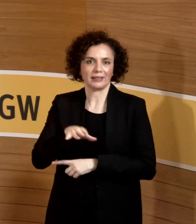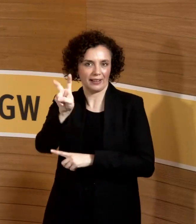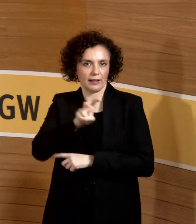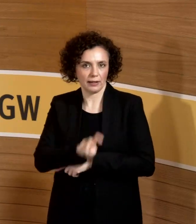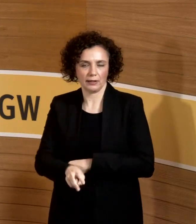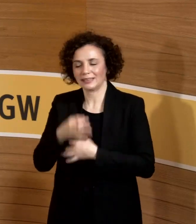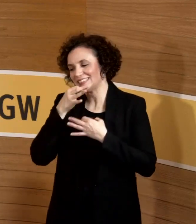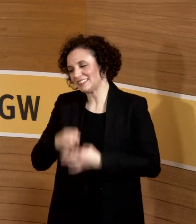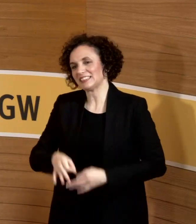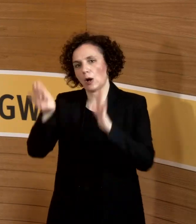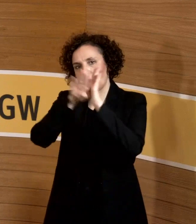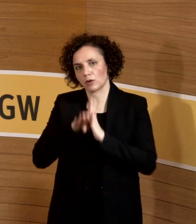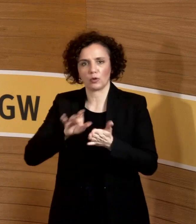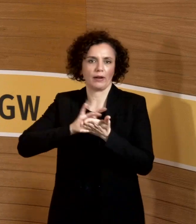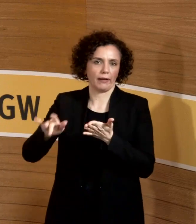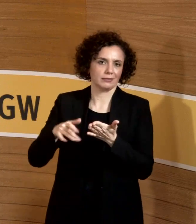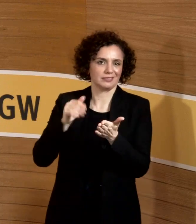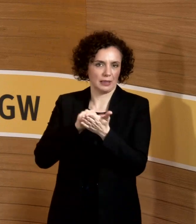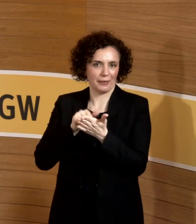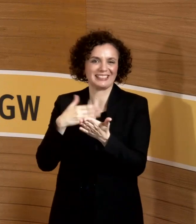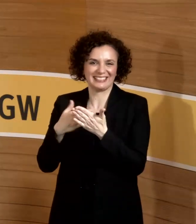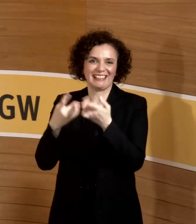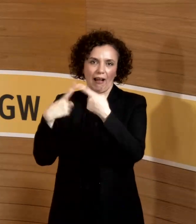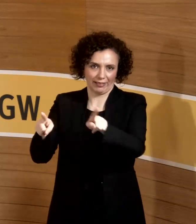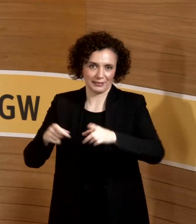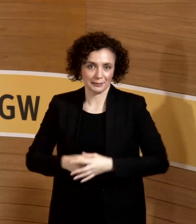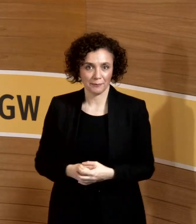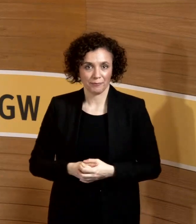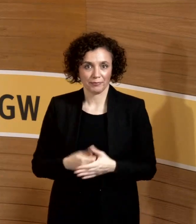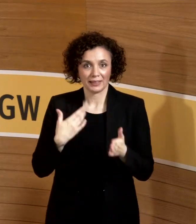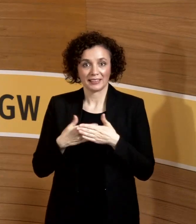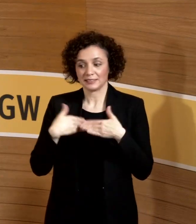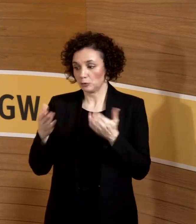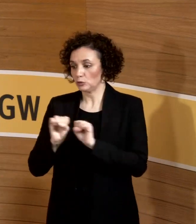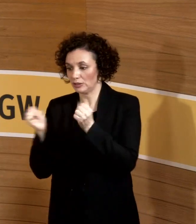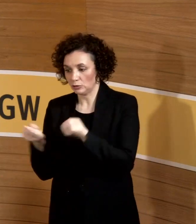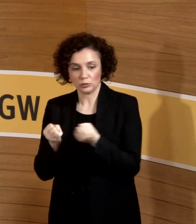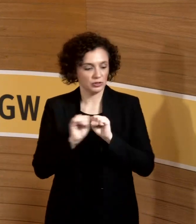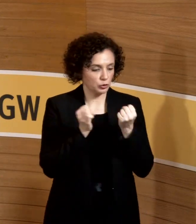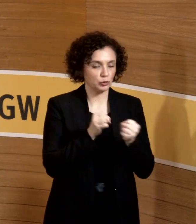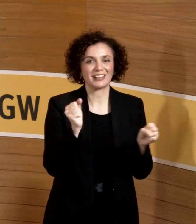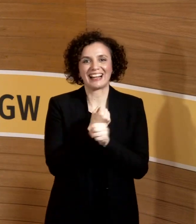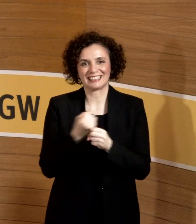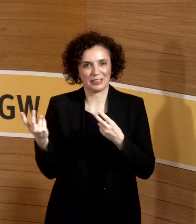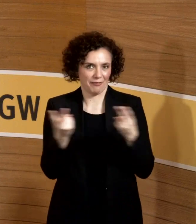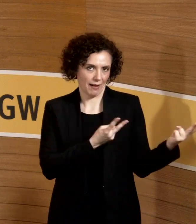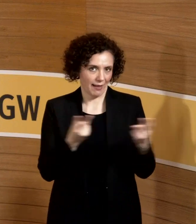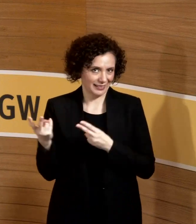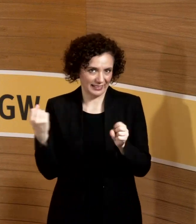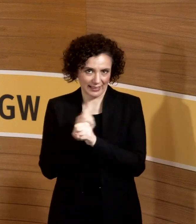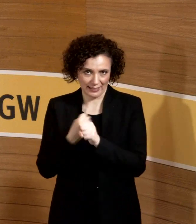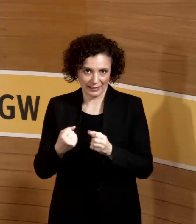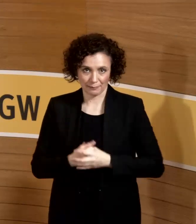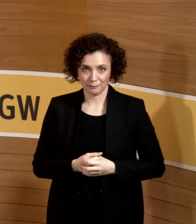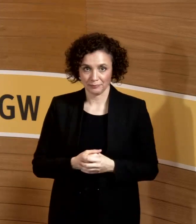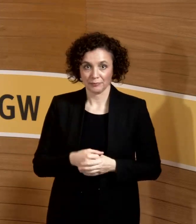was ich so habe, tatsächlich meine Kinder betreue. Deswegen sind die Settings nicht vergleichbar. In der Kinderklinik habe